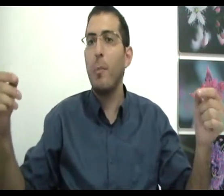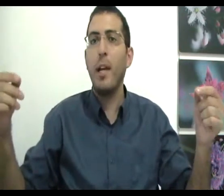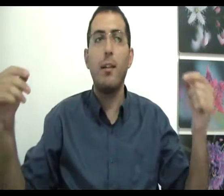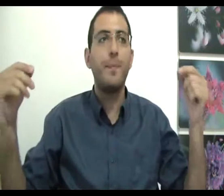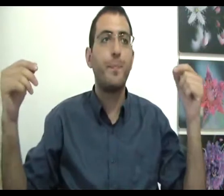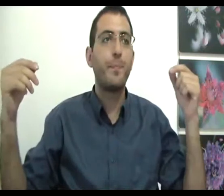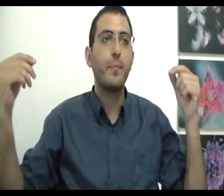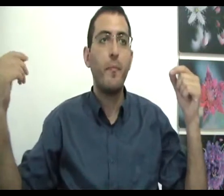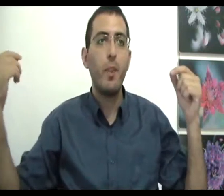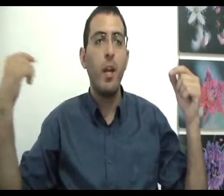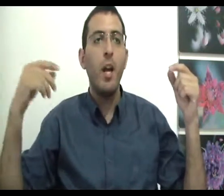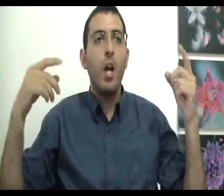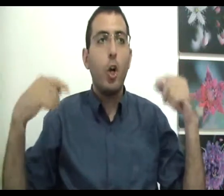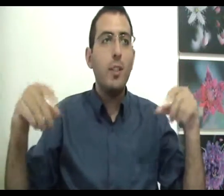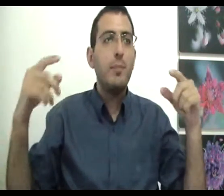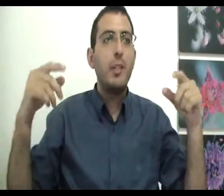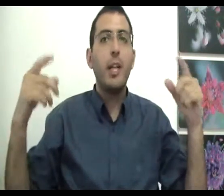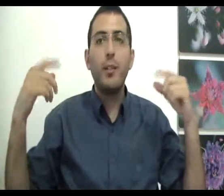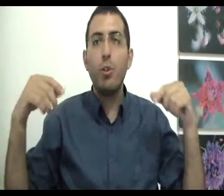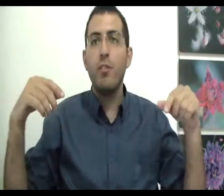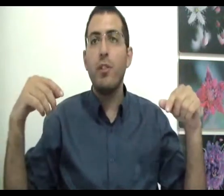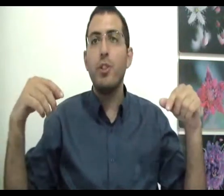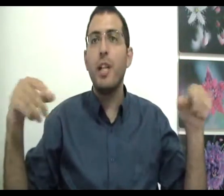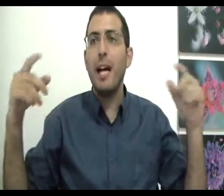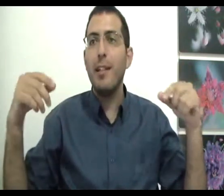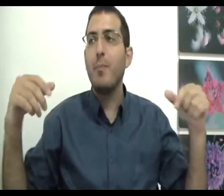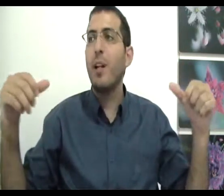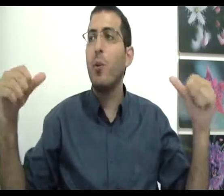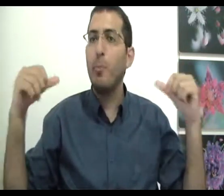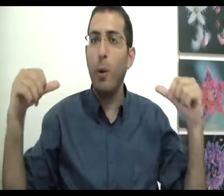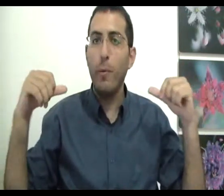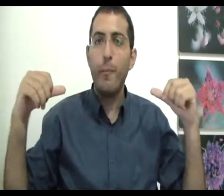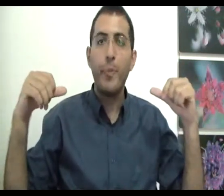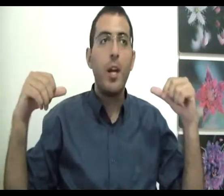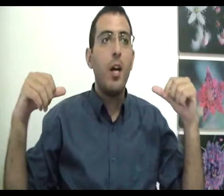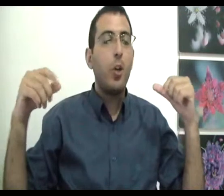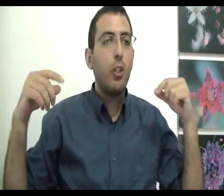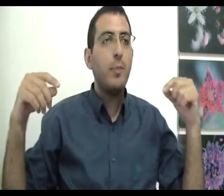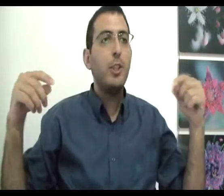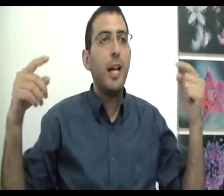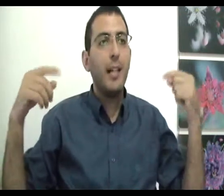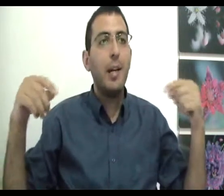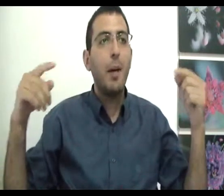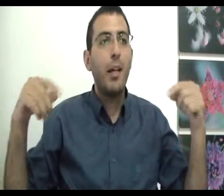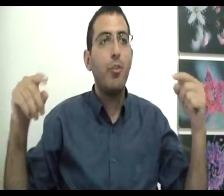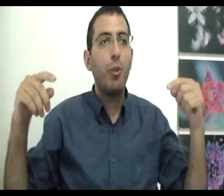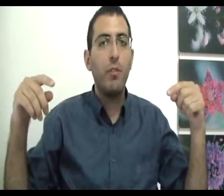אומרת כל זמן שהטוב של האדם תלוי בו כל זמן שהאדם מרגיש טוב